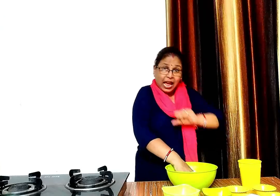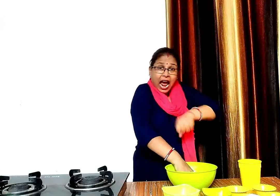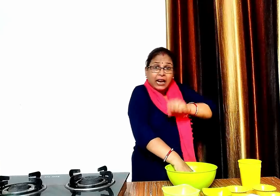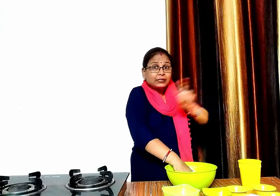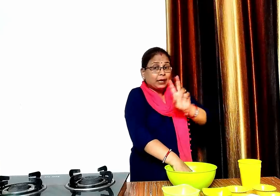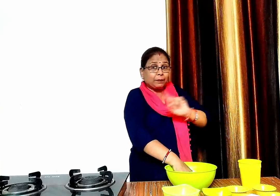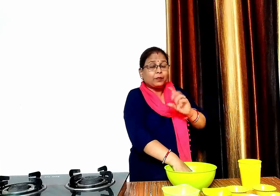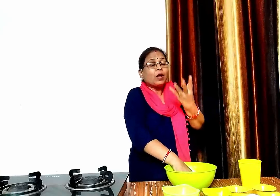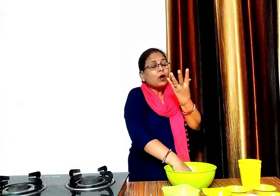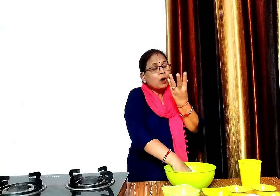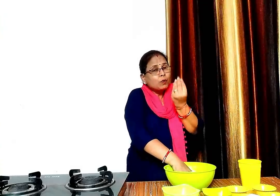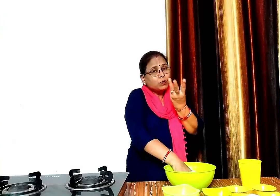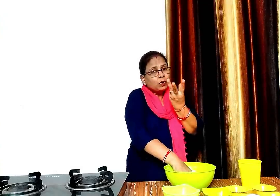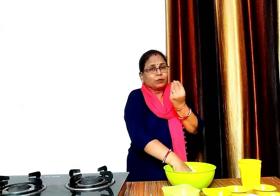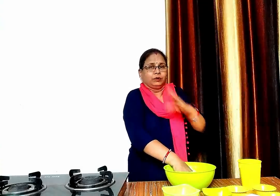हम इसका पहुती सॉफ्ट डो बनाएंगे